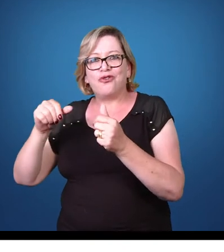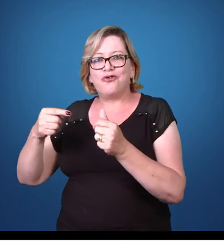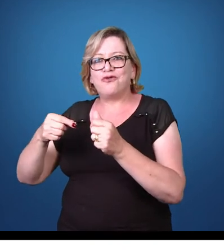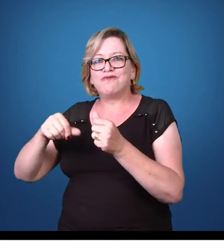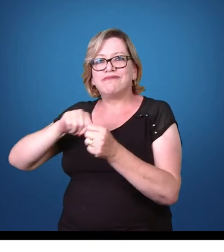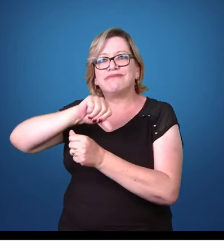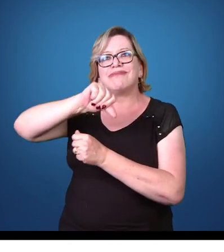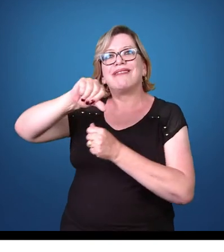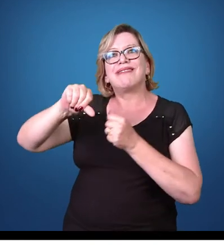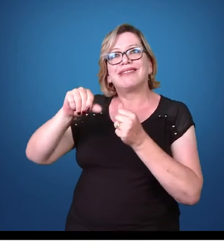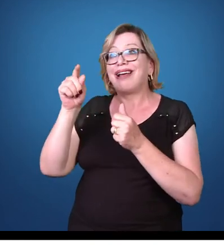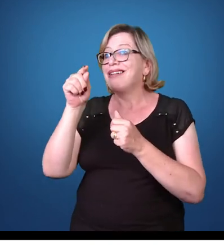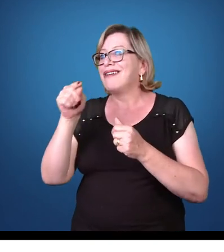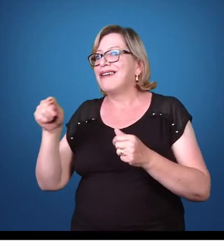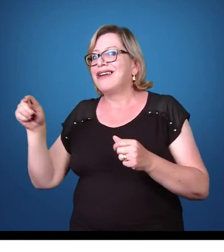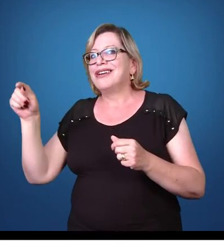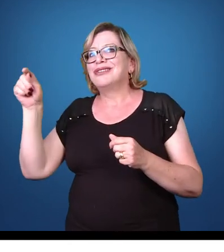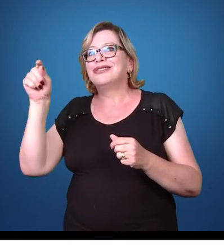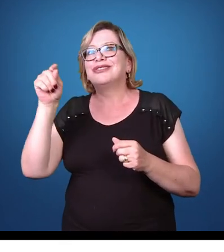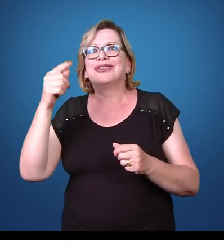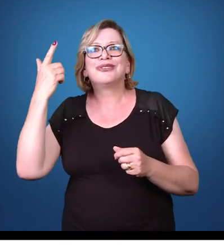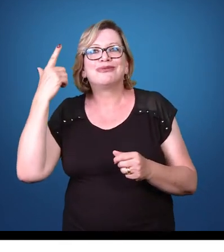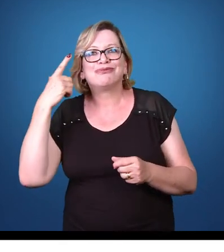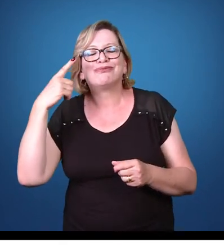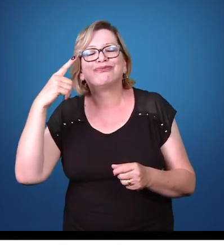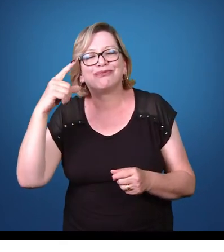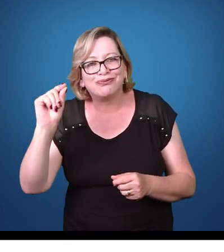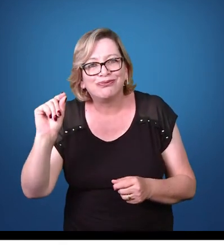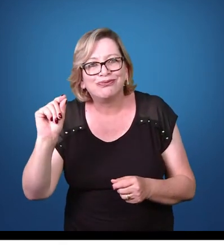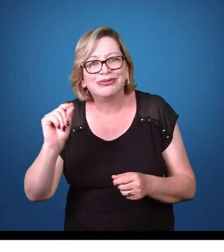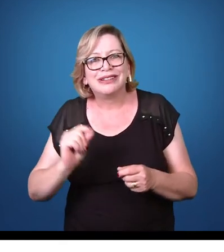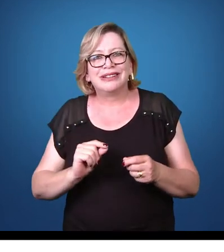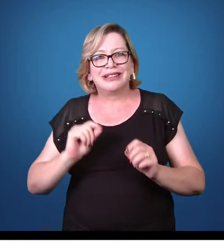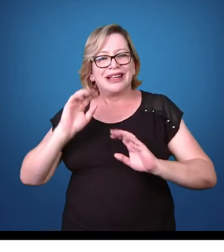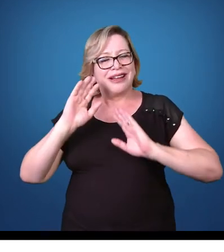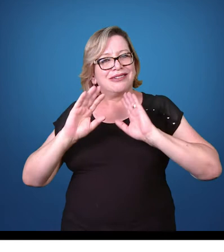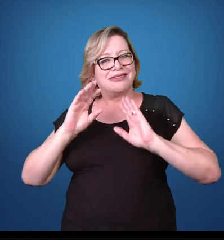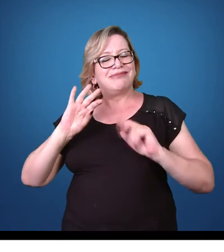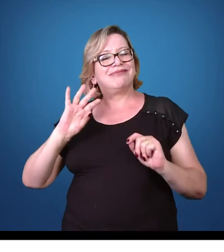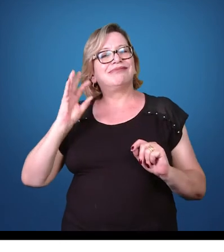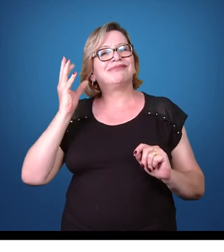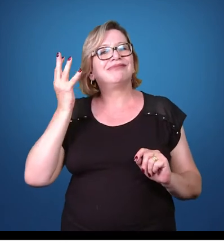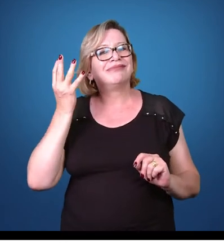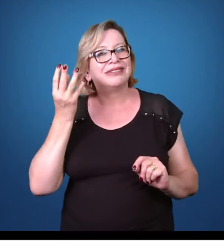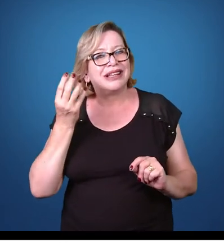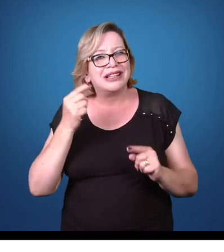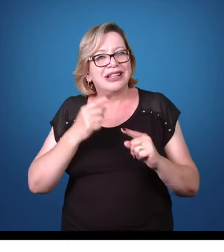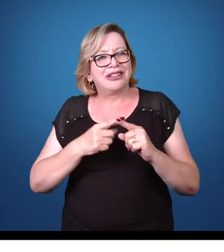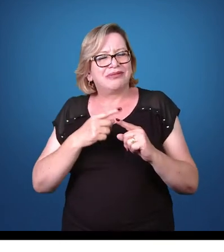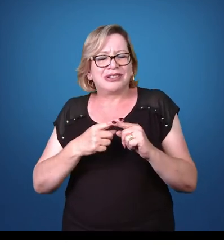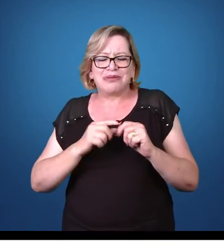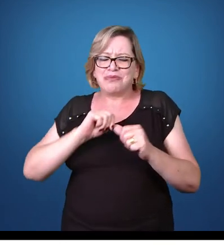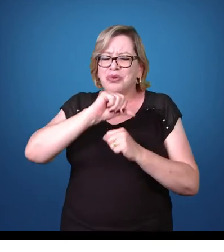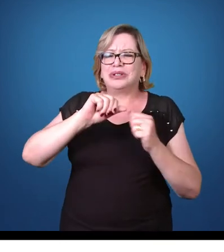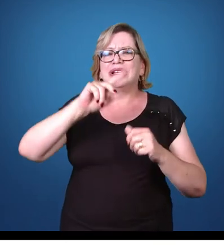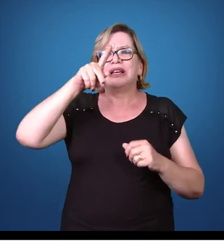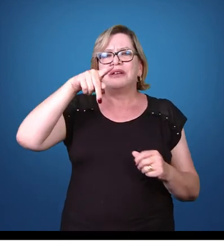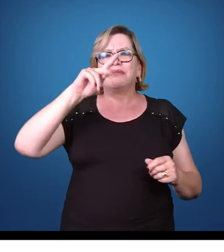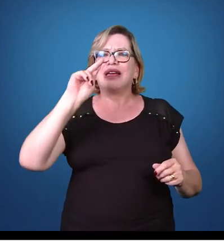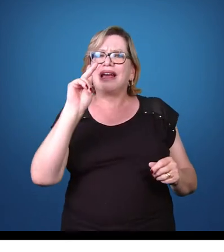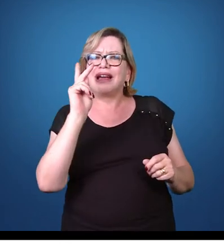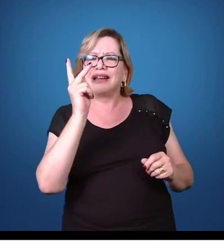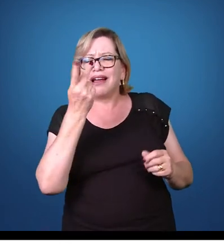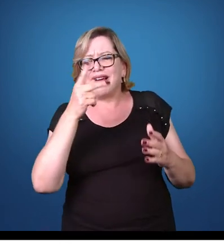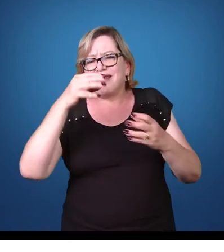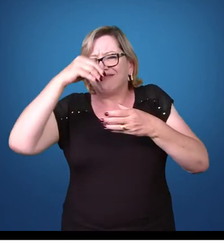voltam a ser cistos. Basicamente, há indícios que ocorrem por conta da alteração do pH, da liberação de sais